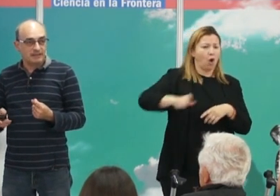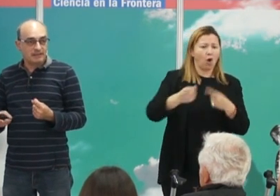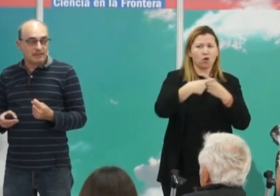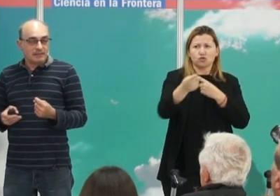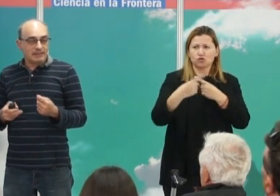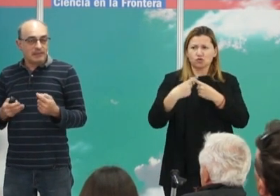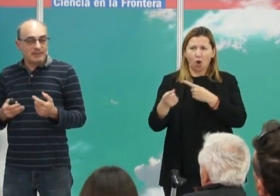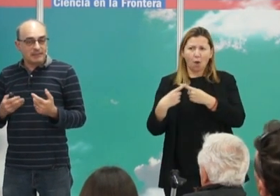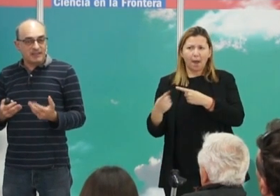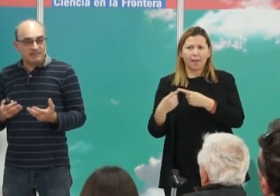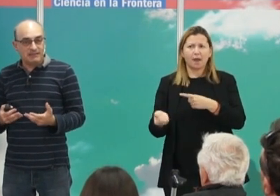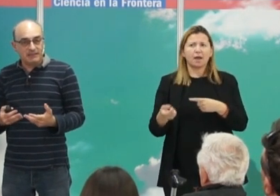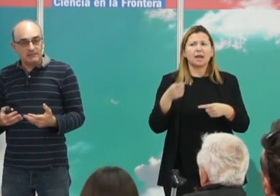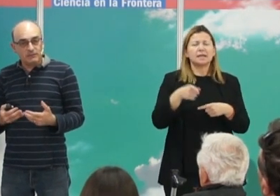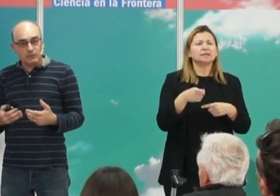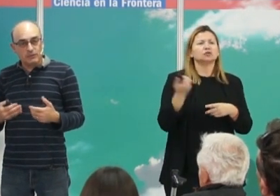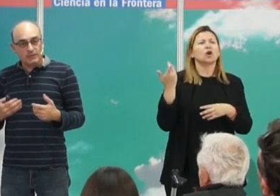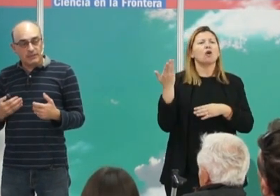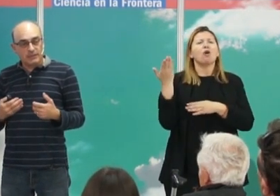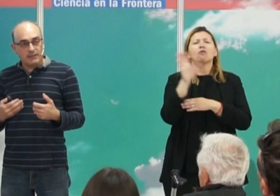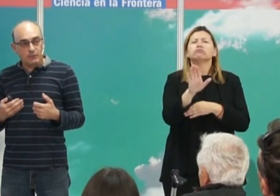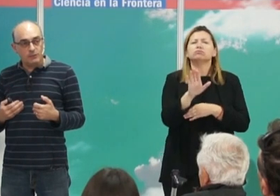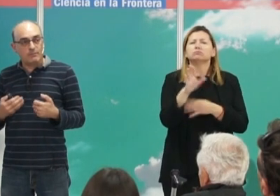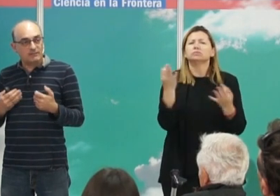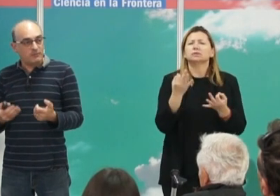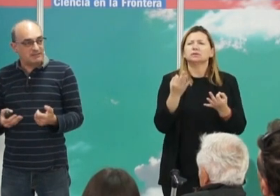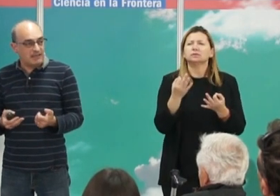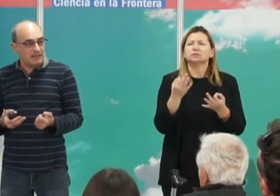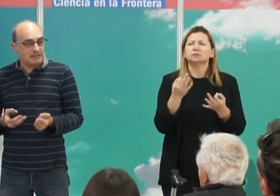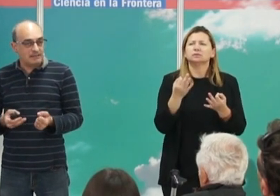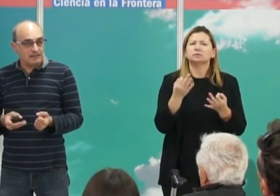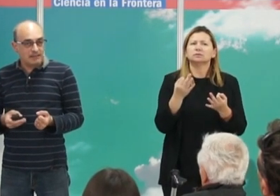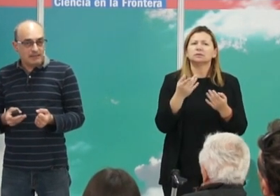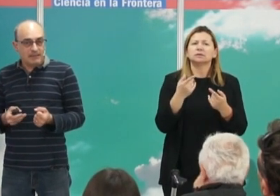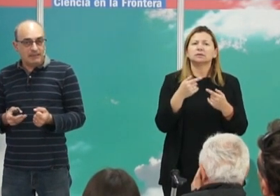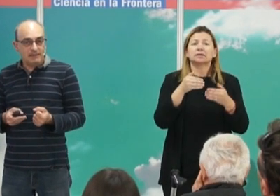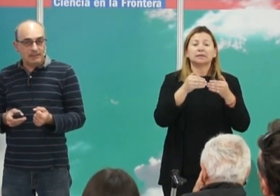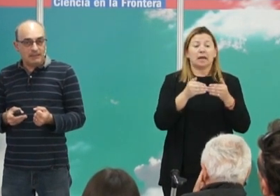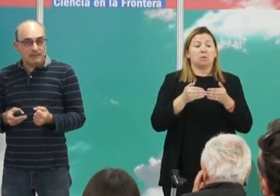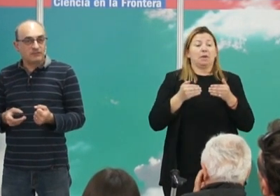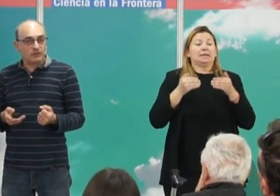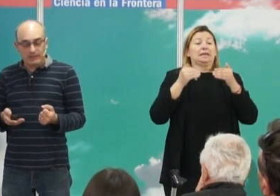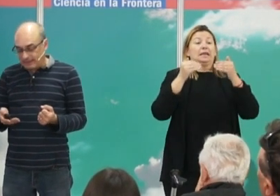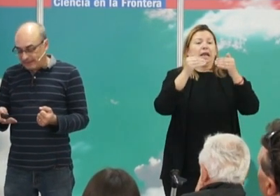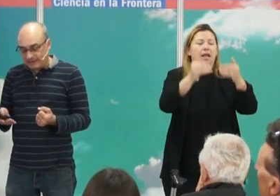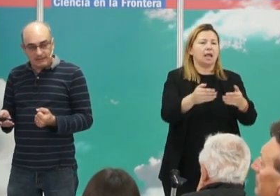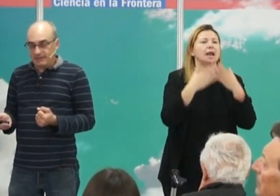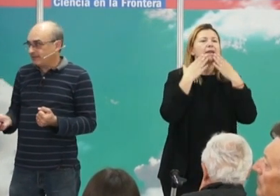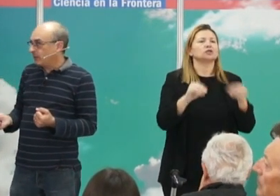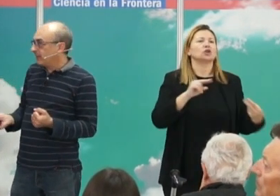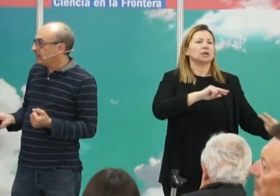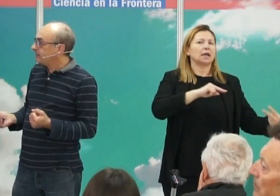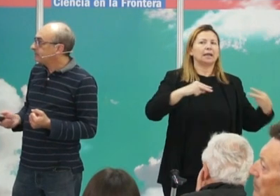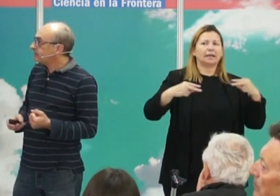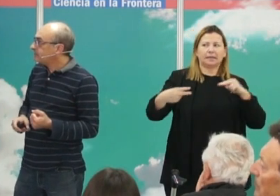yamnaya, realmente representan un paso más allá en la historia genética de